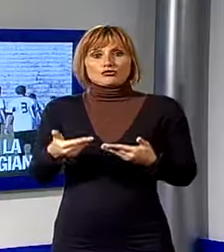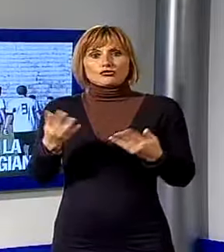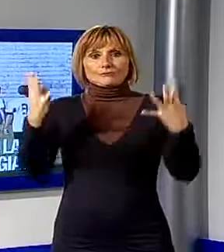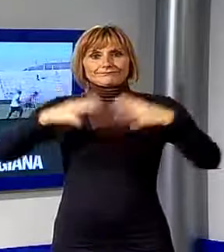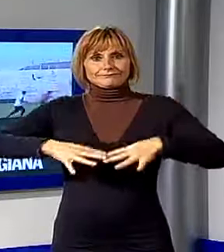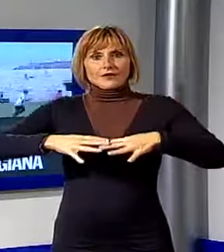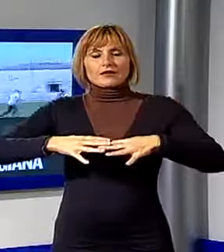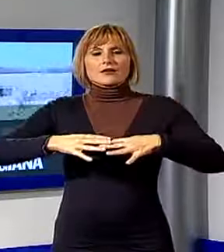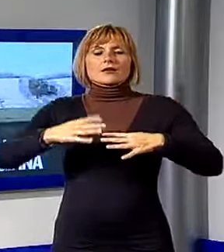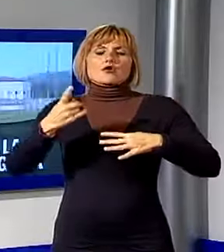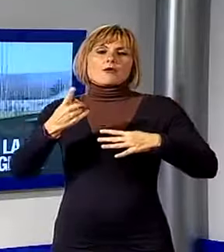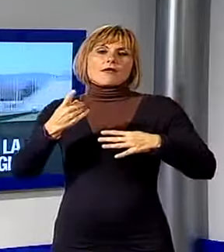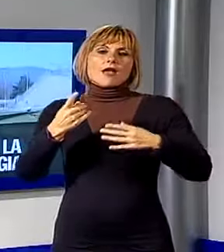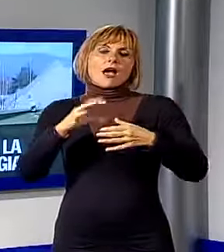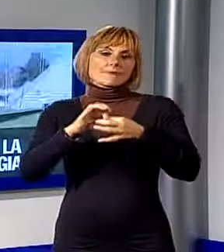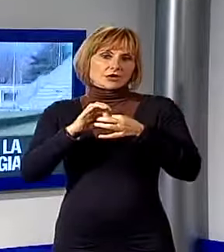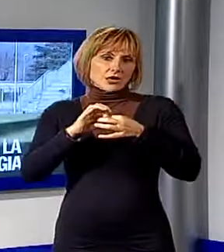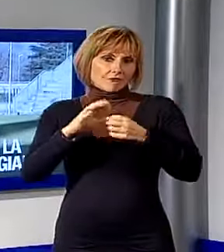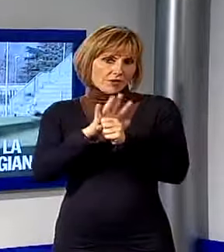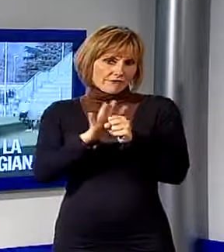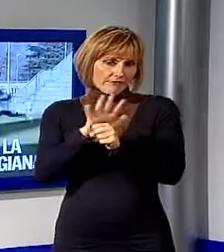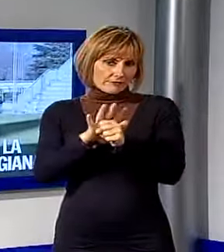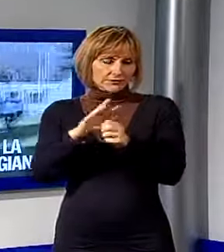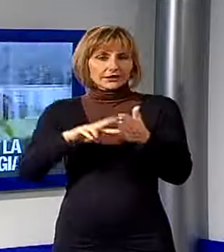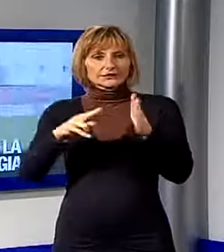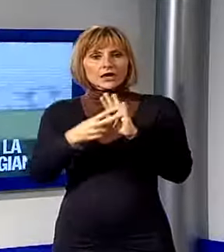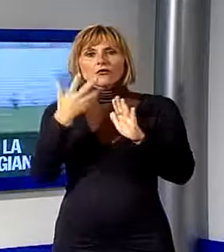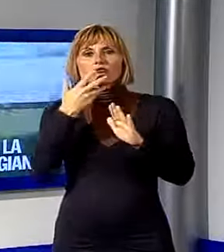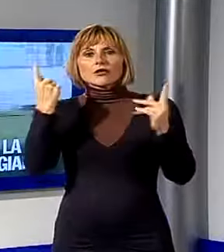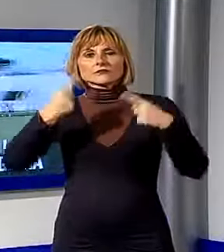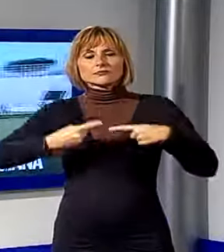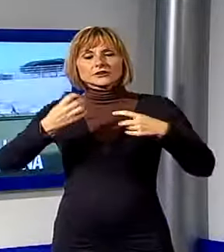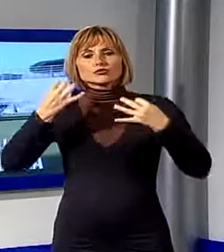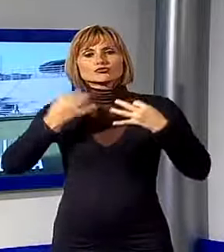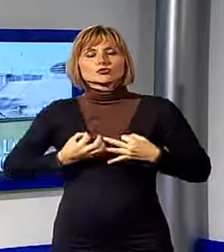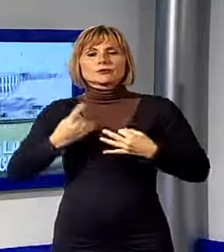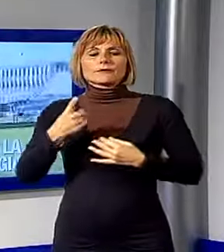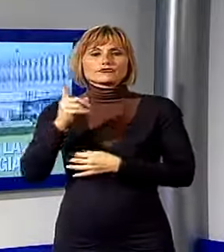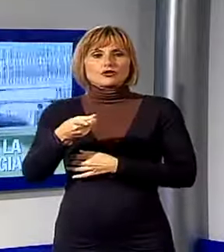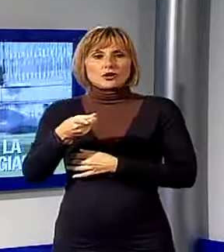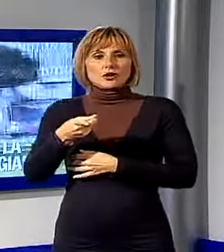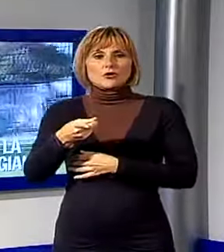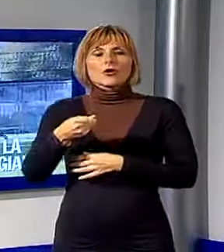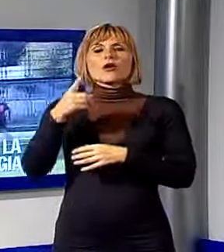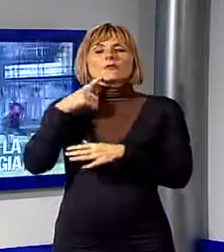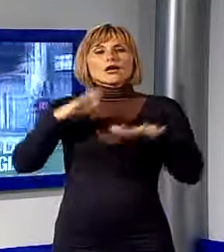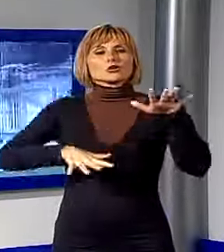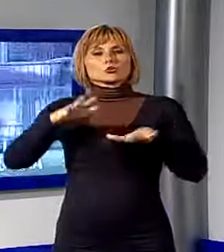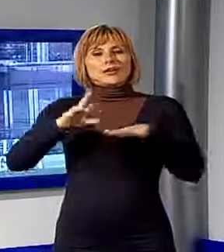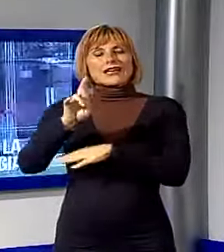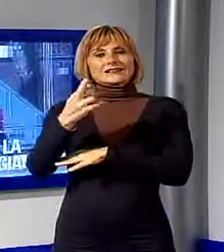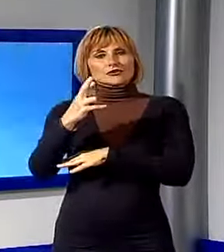in famiglia. Il tecnico studia le soluzioni giuste per la sfida del Giglio. Mingazzini recupera, ma è in forte dubbio